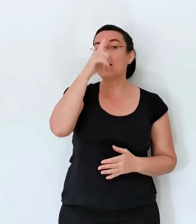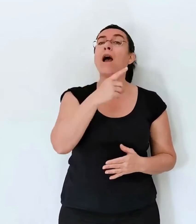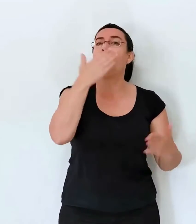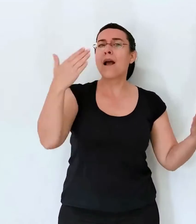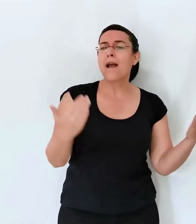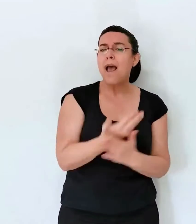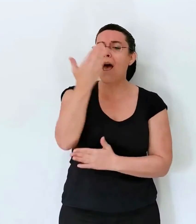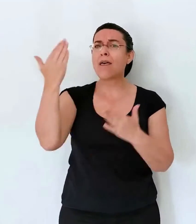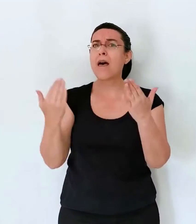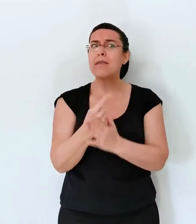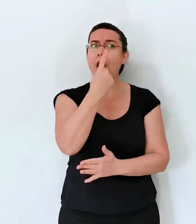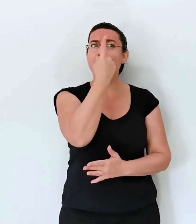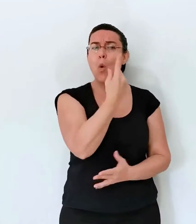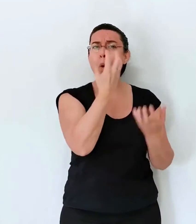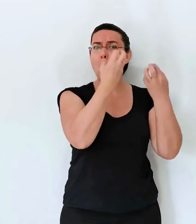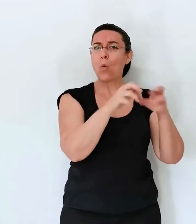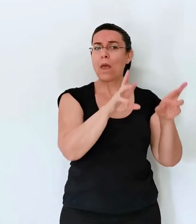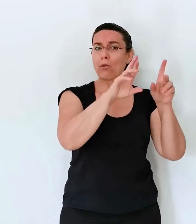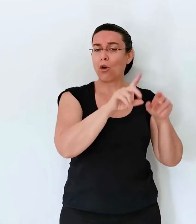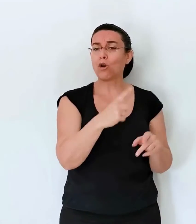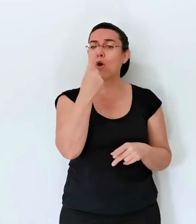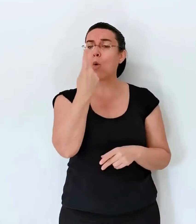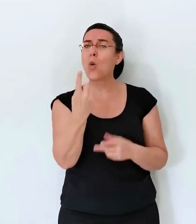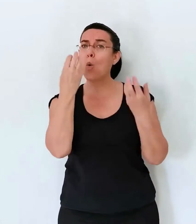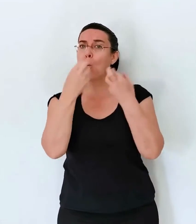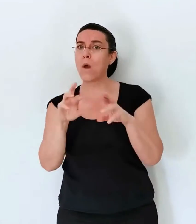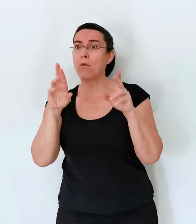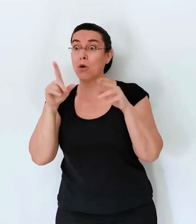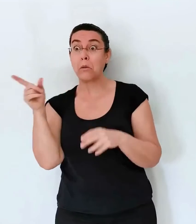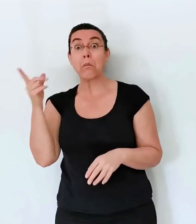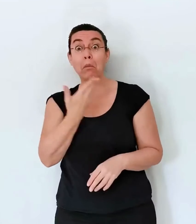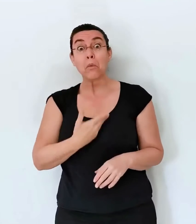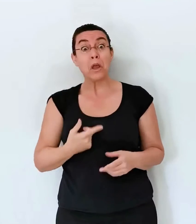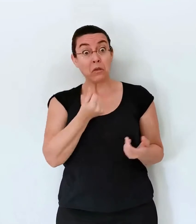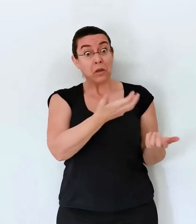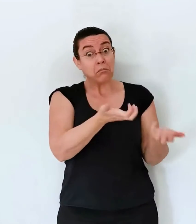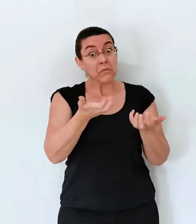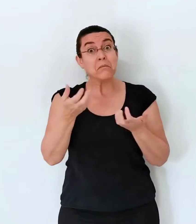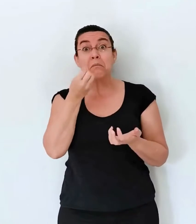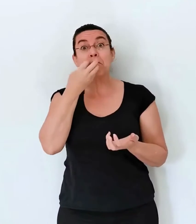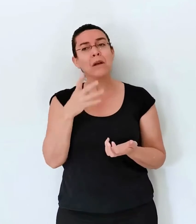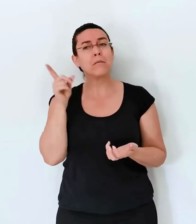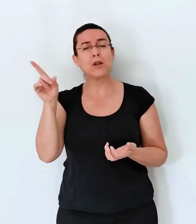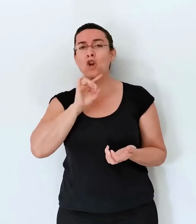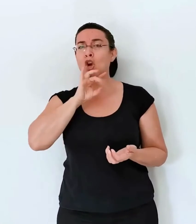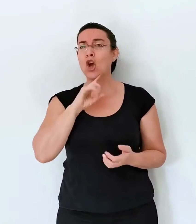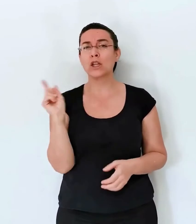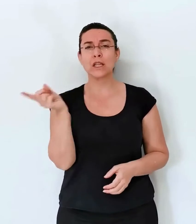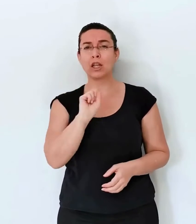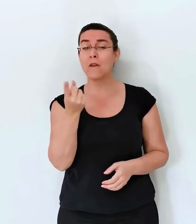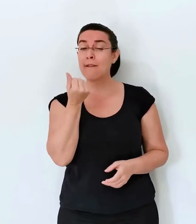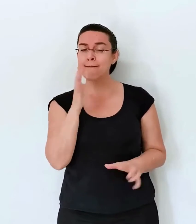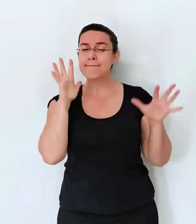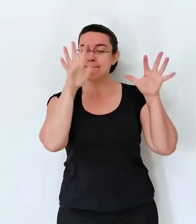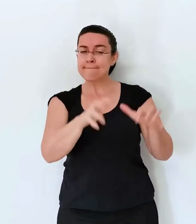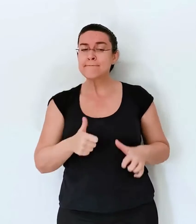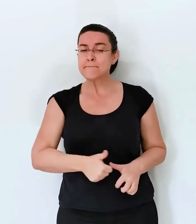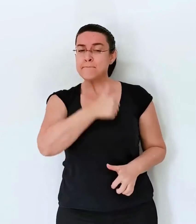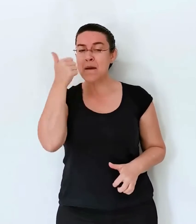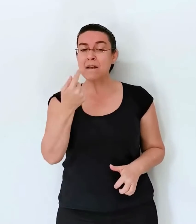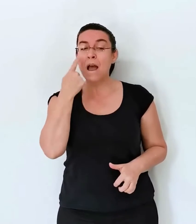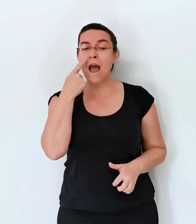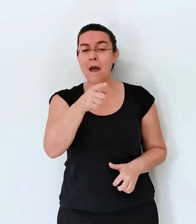un huevo de oro al dueño cada día. Aún con tanta ganancia, mal contento quiso el rico avariento